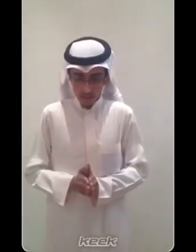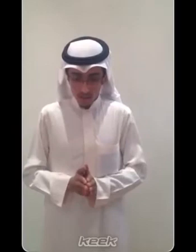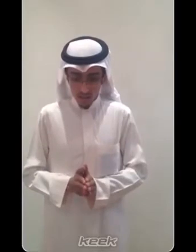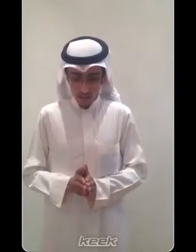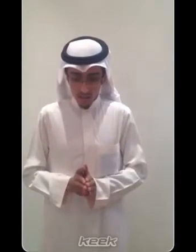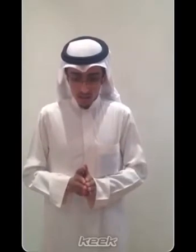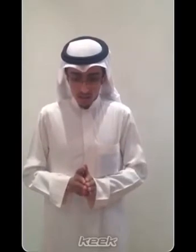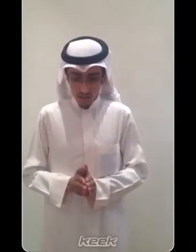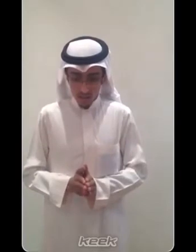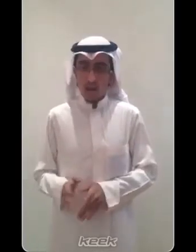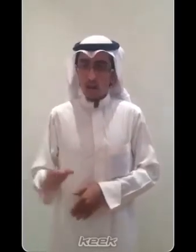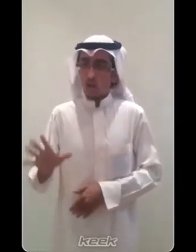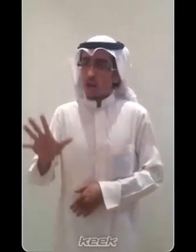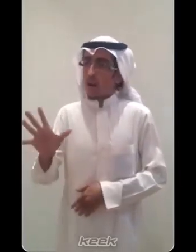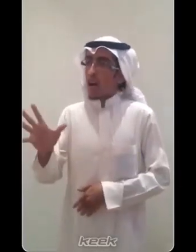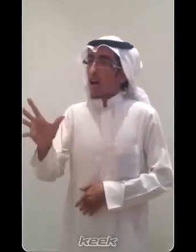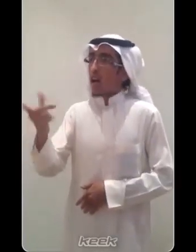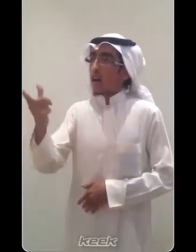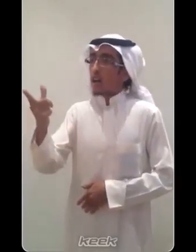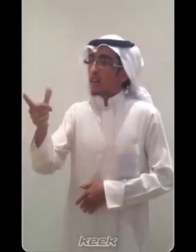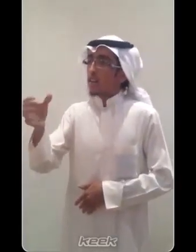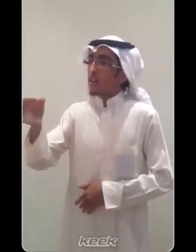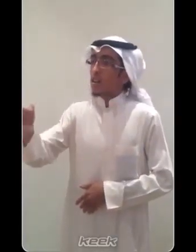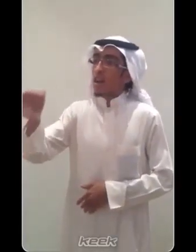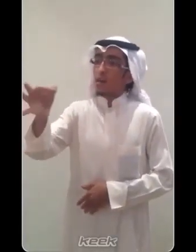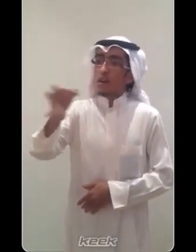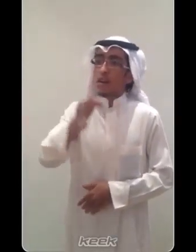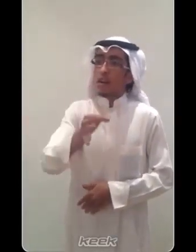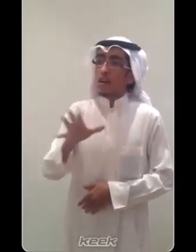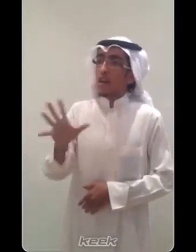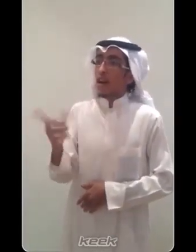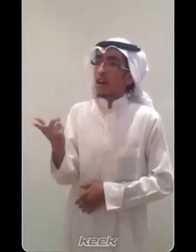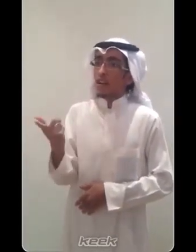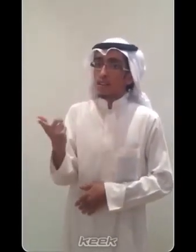أو أين المكان أين